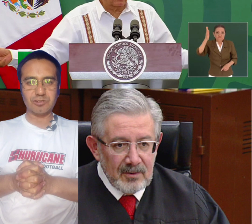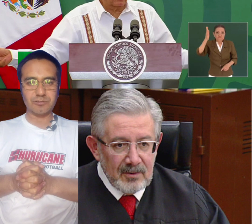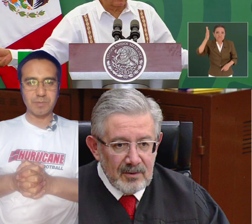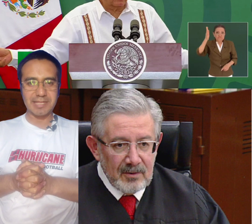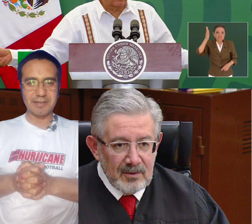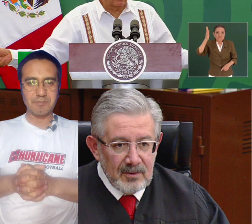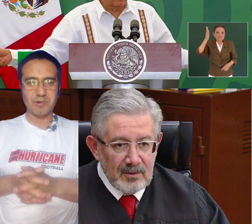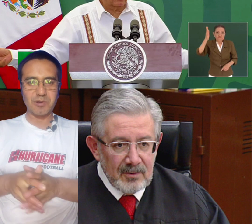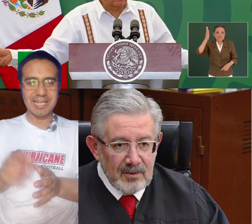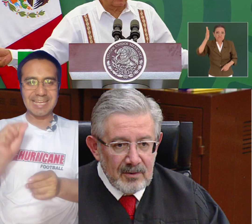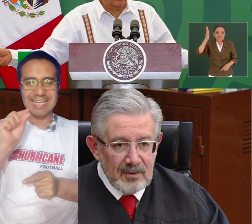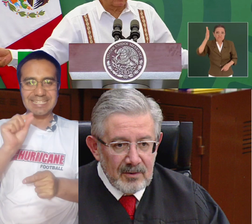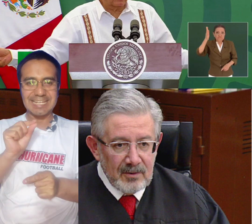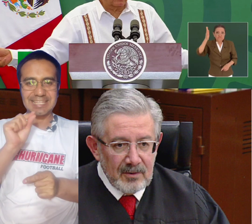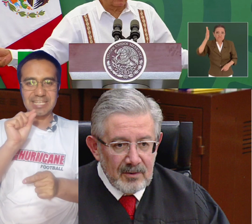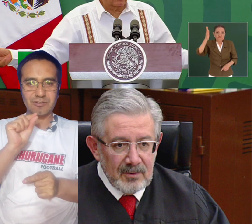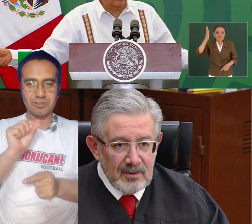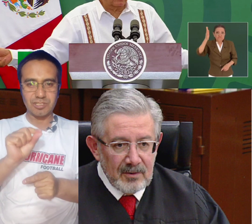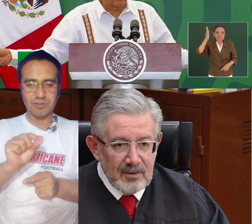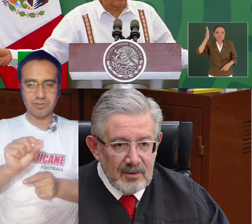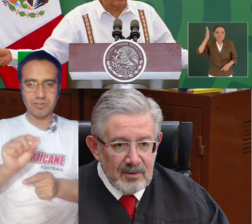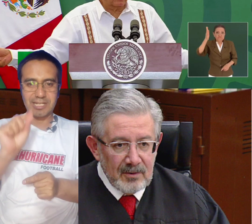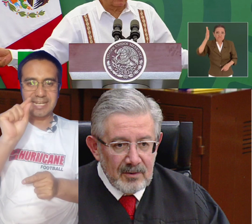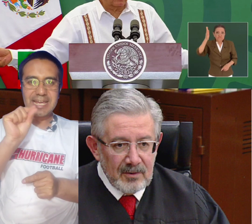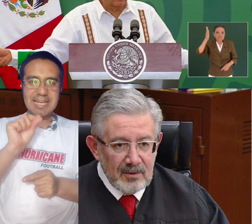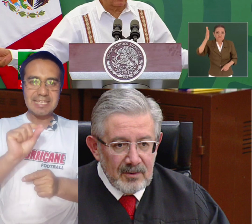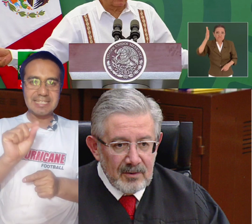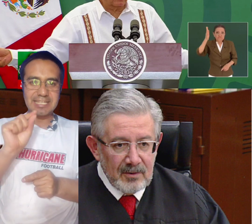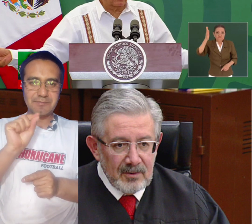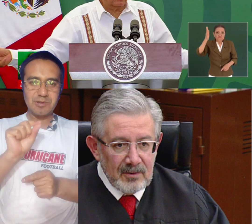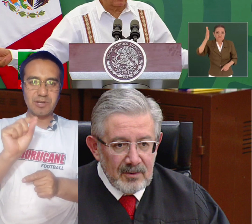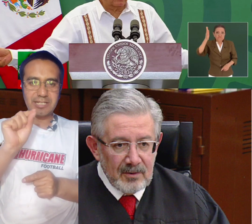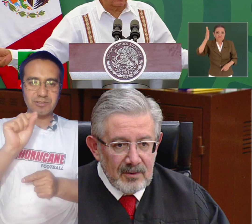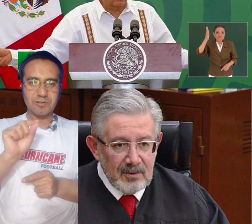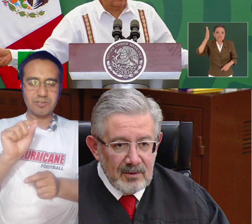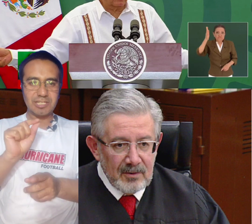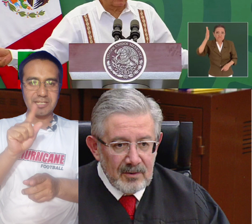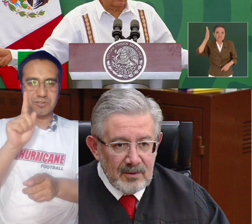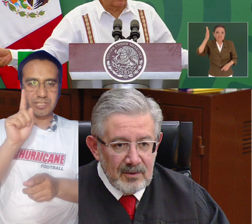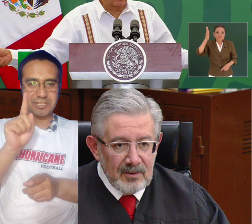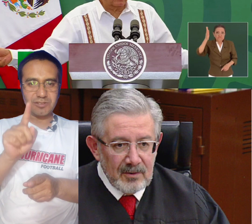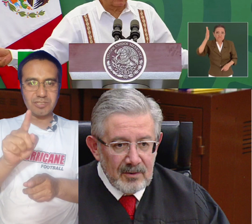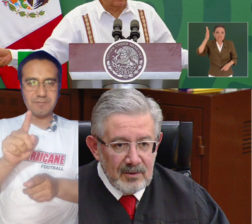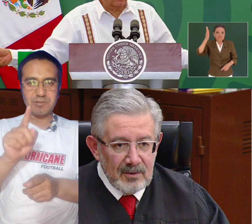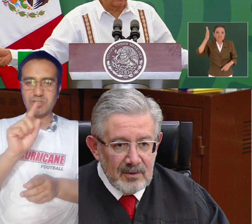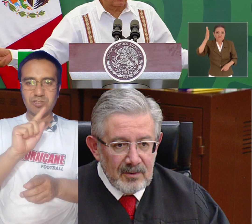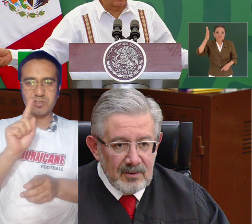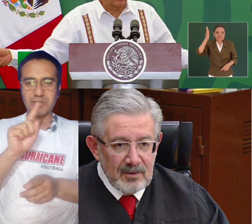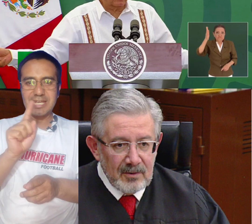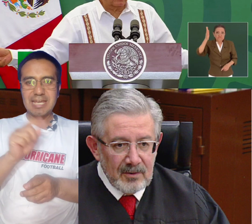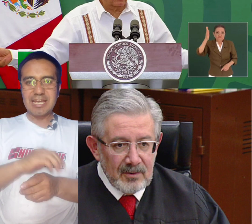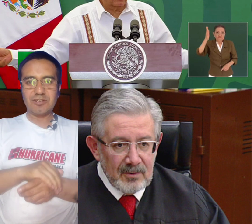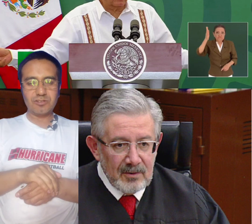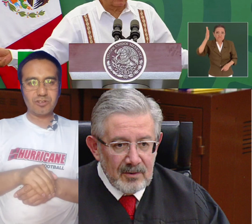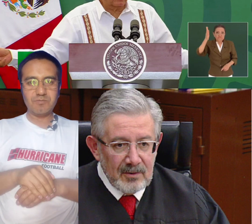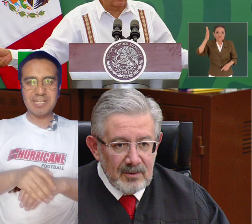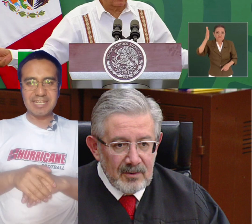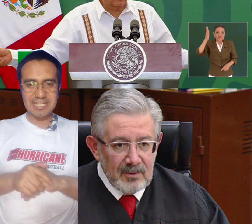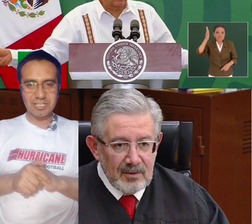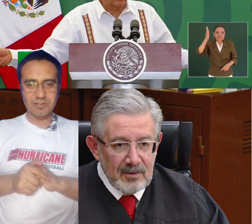en que lo suspendan porque es anticonstitucional y están violando los derechos, que estos tipos no son